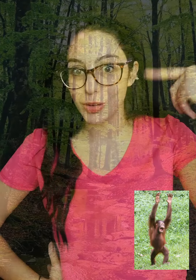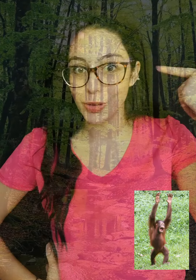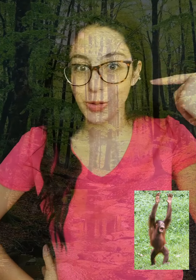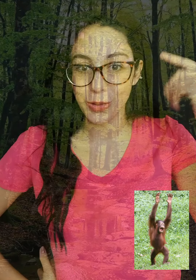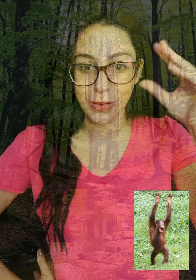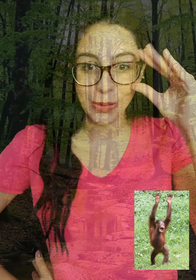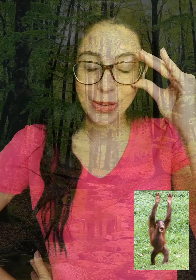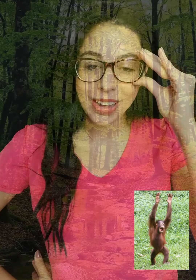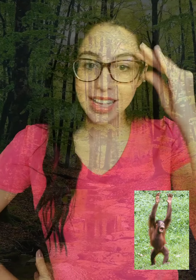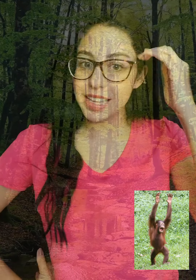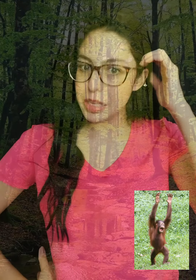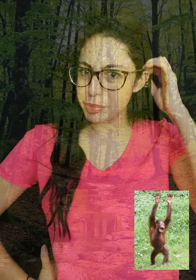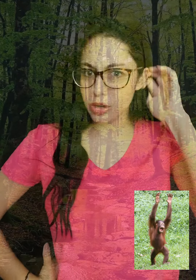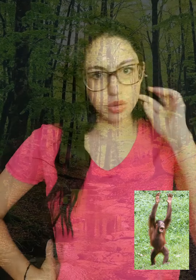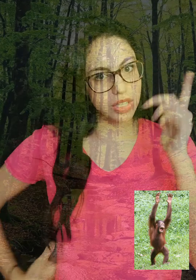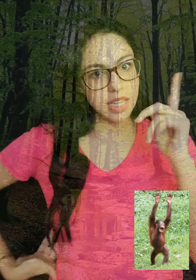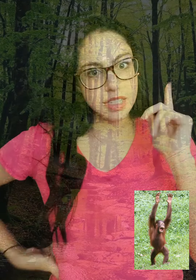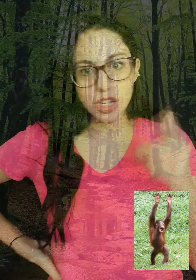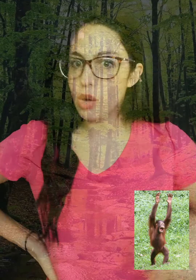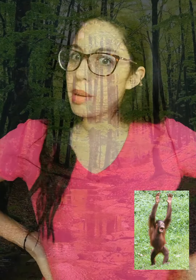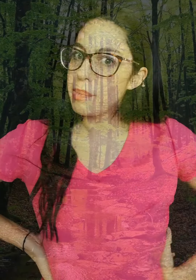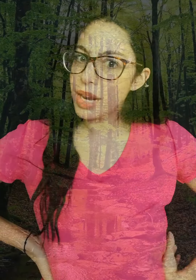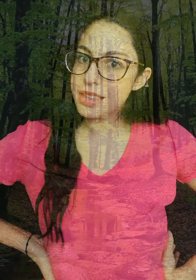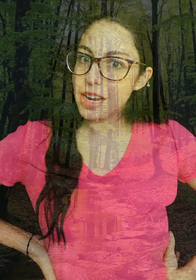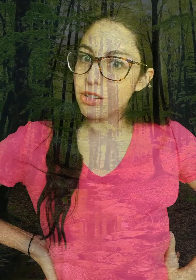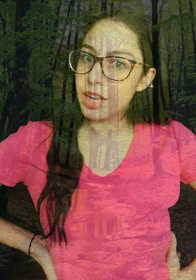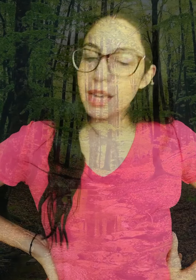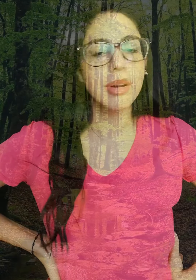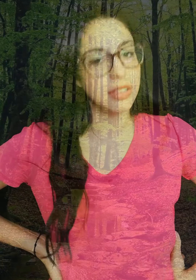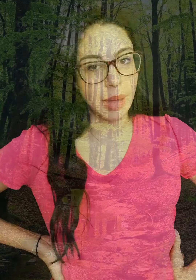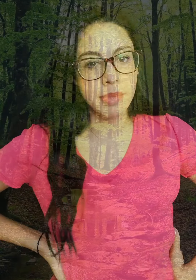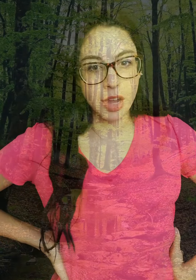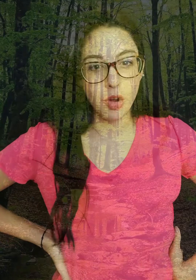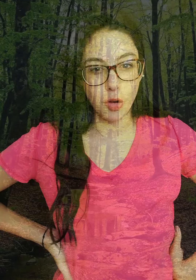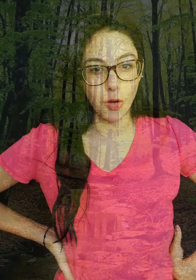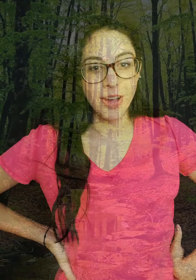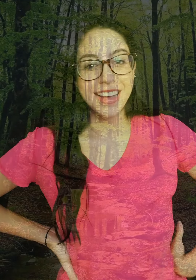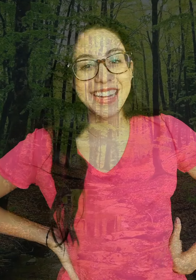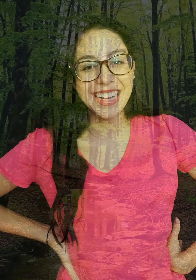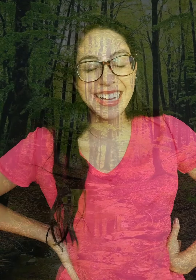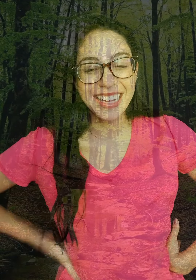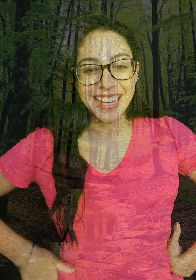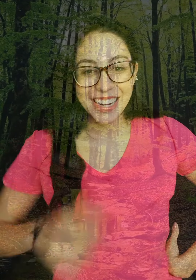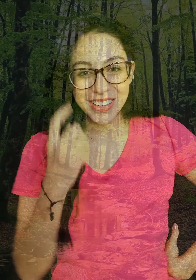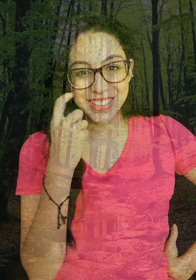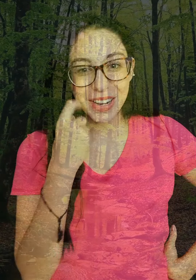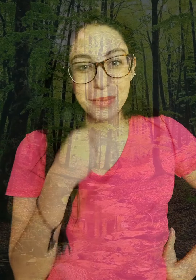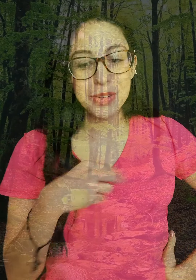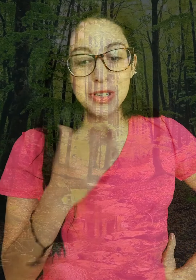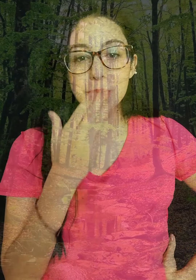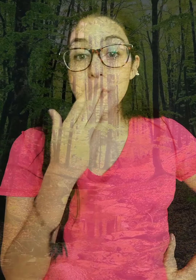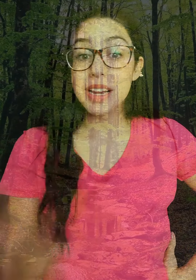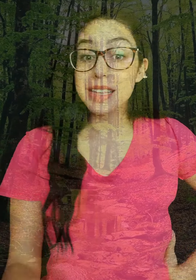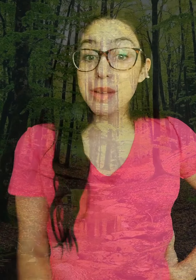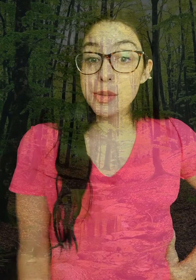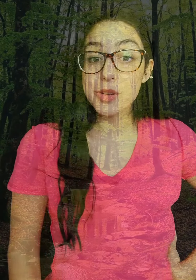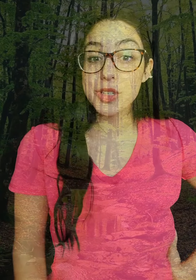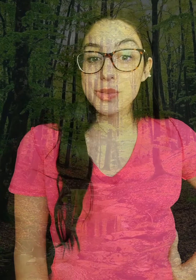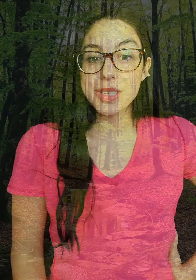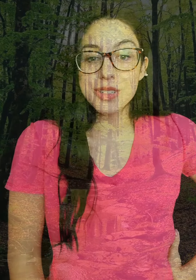loco. Y espero que ustedes sí coman plátano, eh. Bueno, también coco. Los quiero mucho, les mando muchos besos,